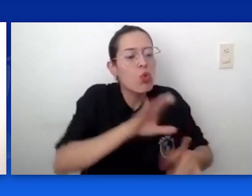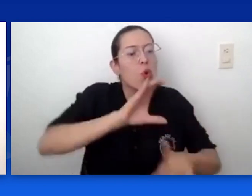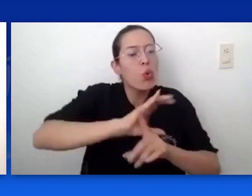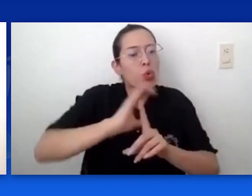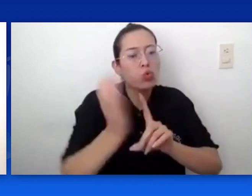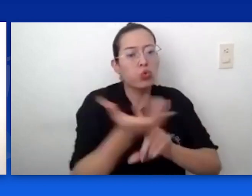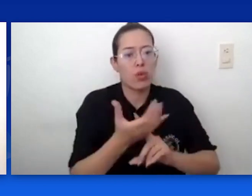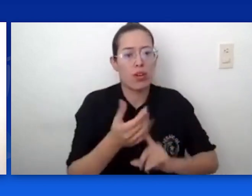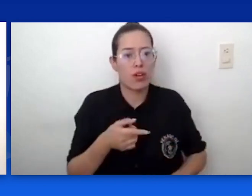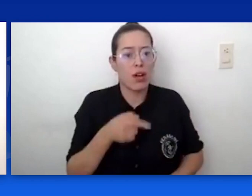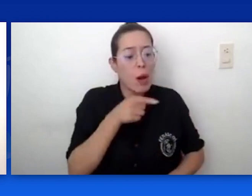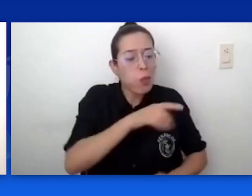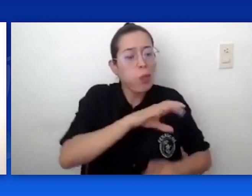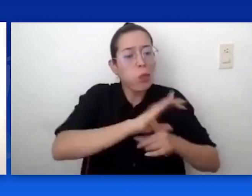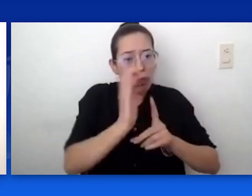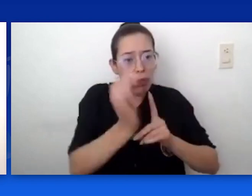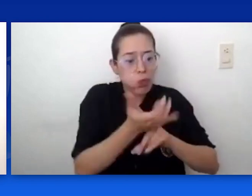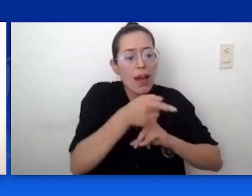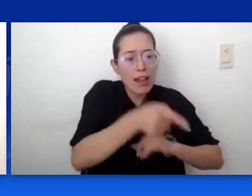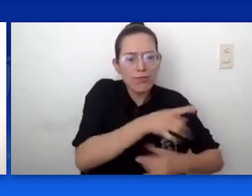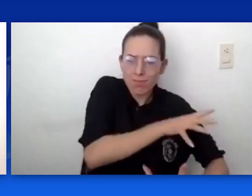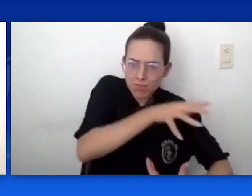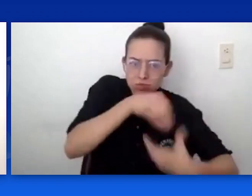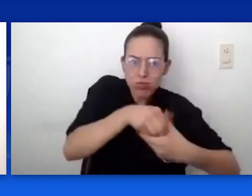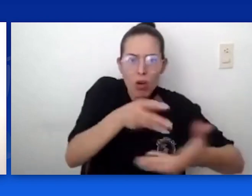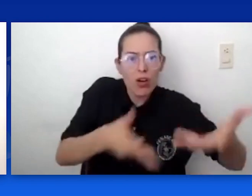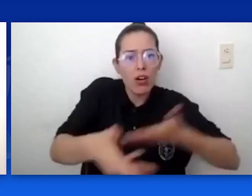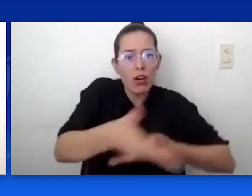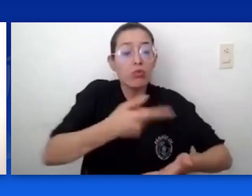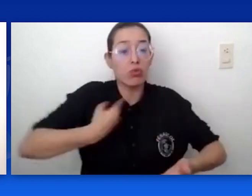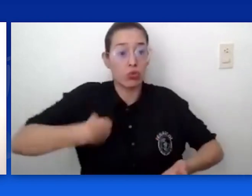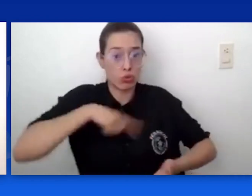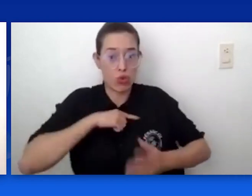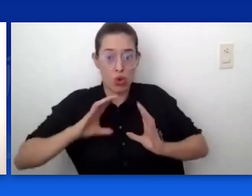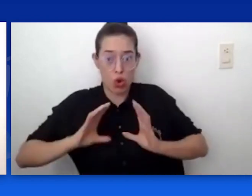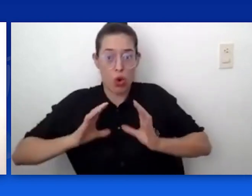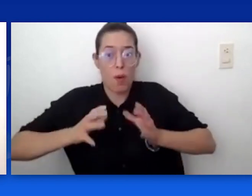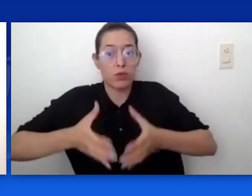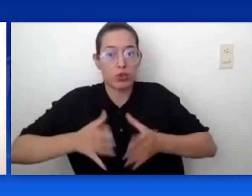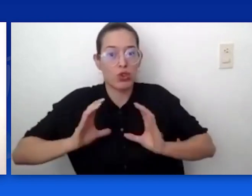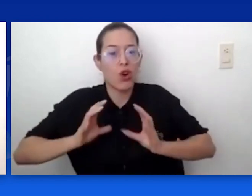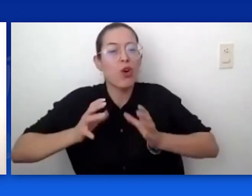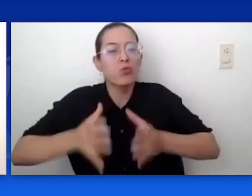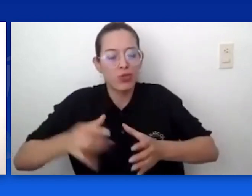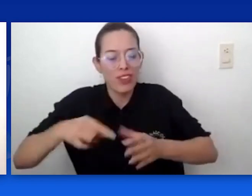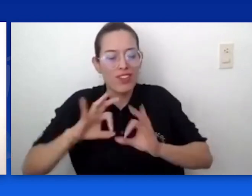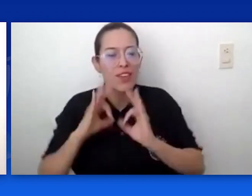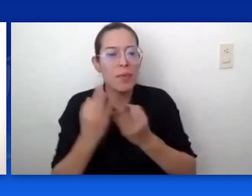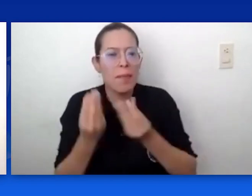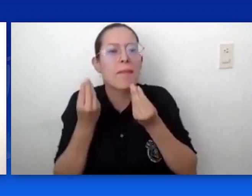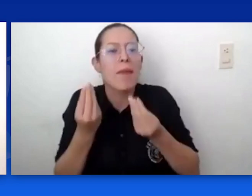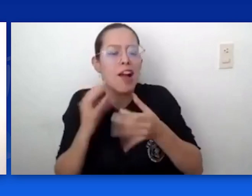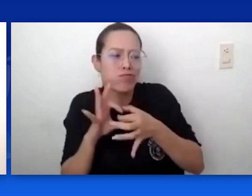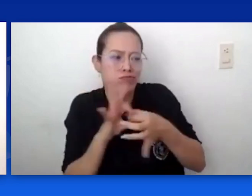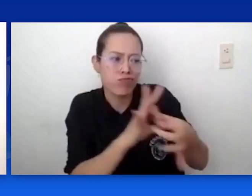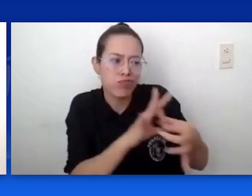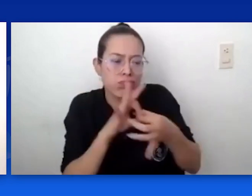comisión estamos para eso, estamos para trabajar en eso, por conformar para eso, para que